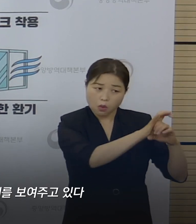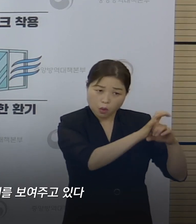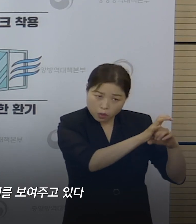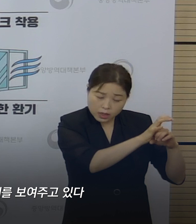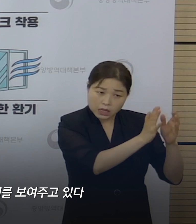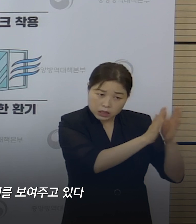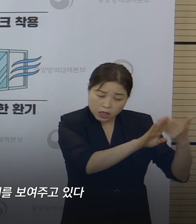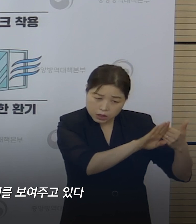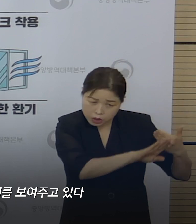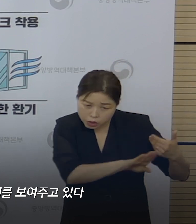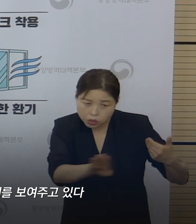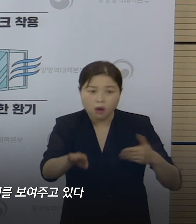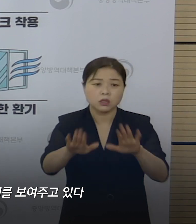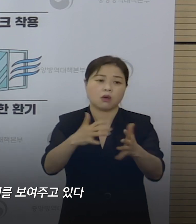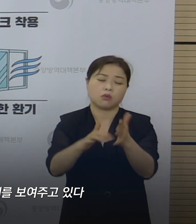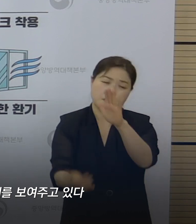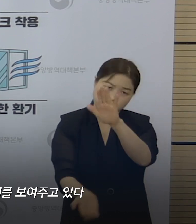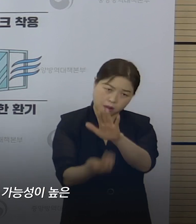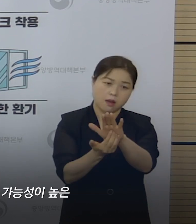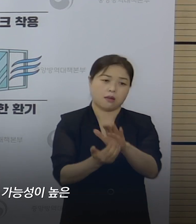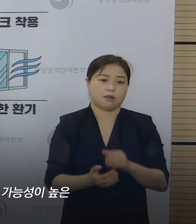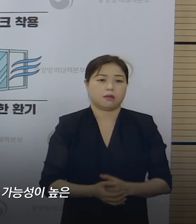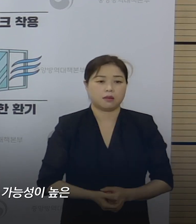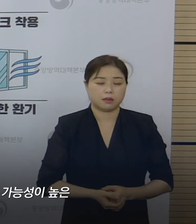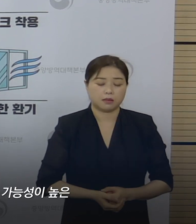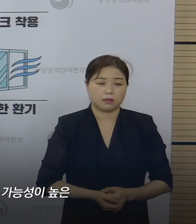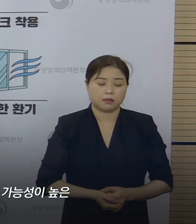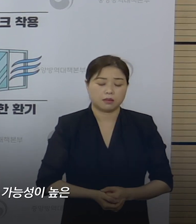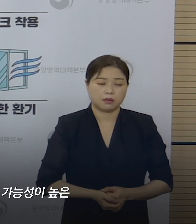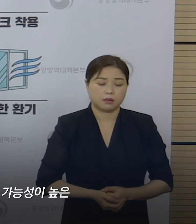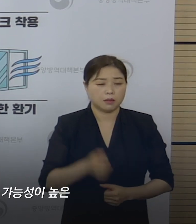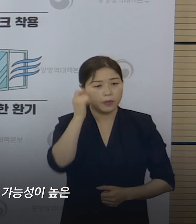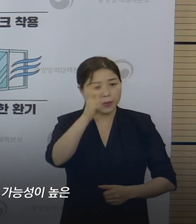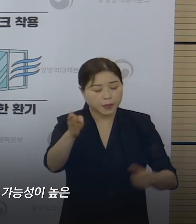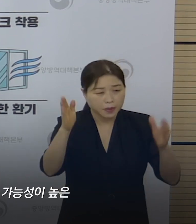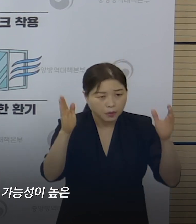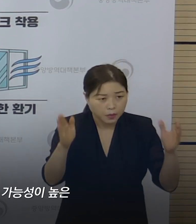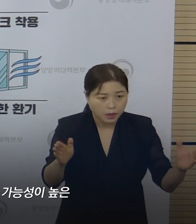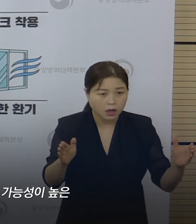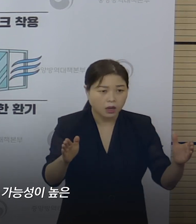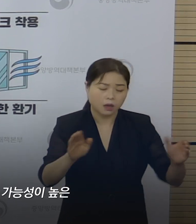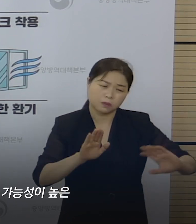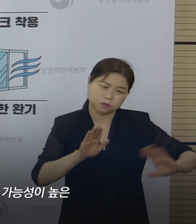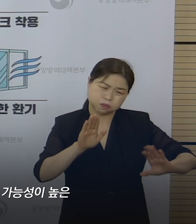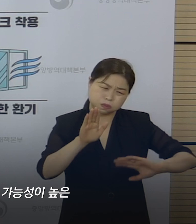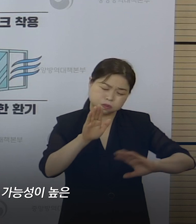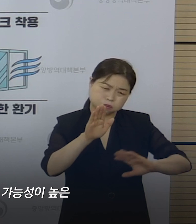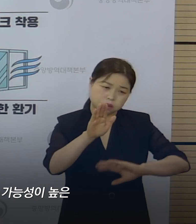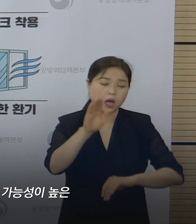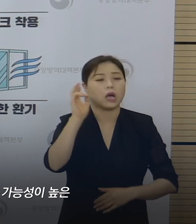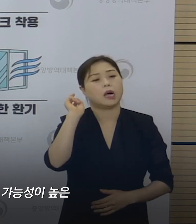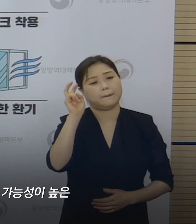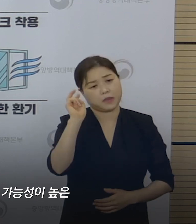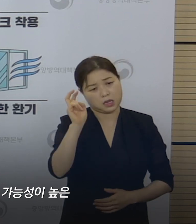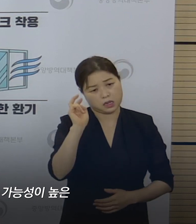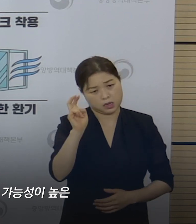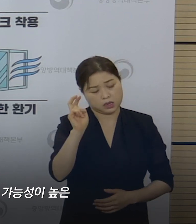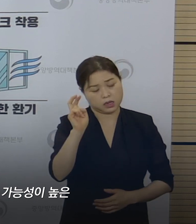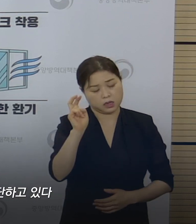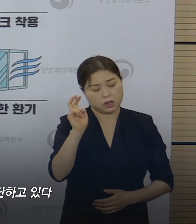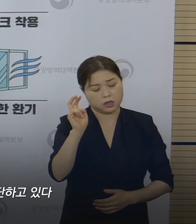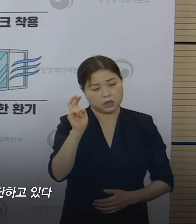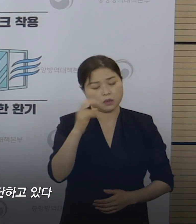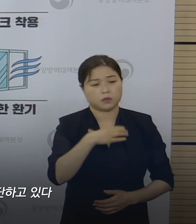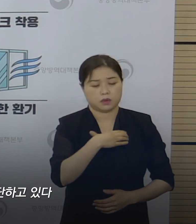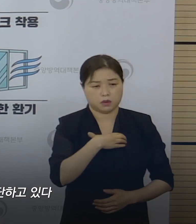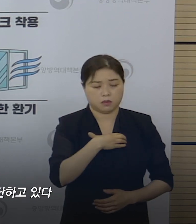최고치를 보여주고 있습니다. 당분간은 가파른 증가세가 지속될 가능성이 높은